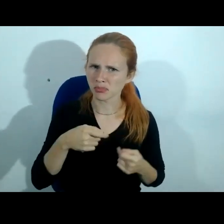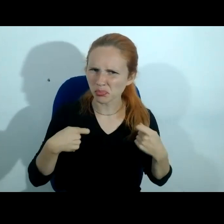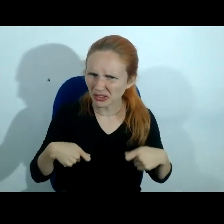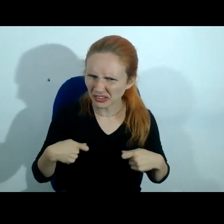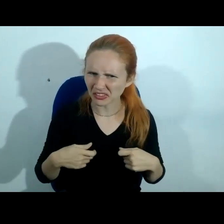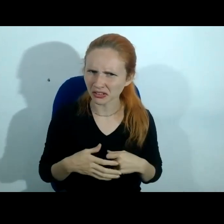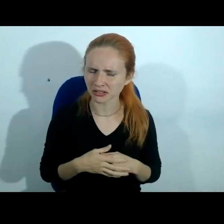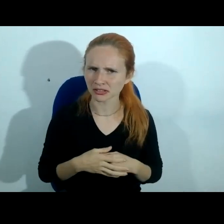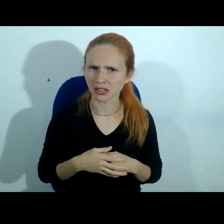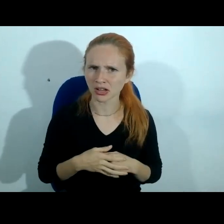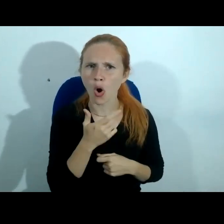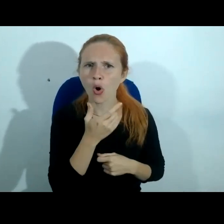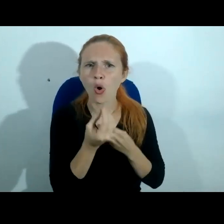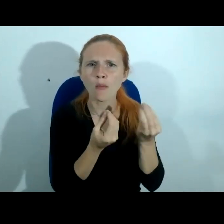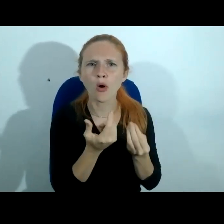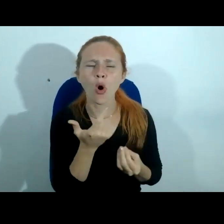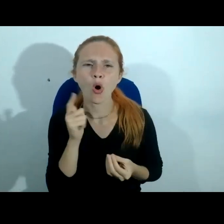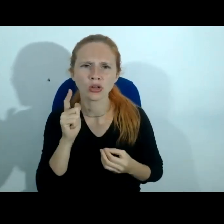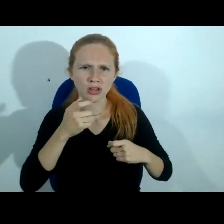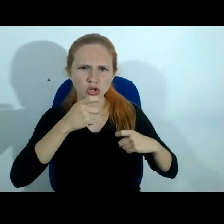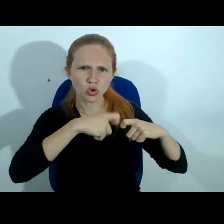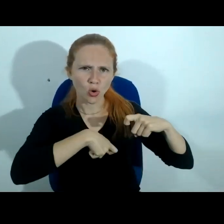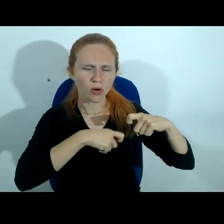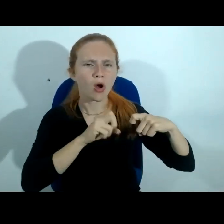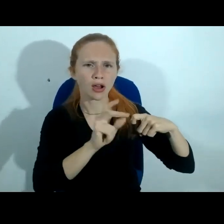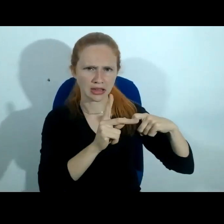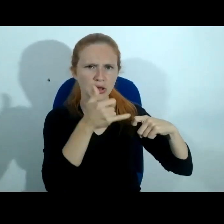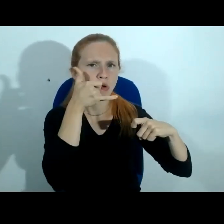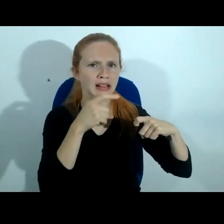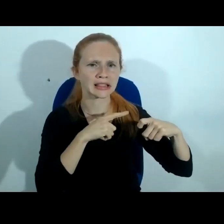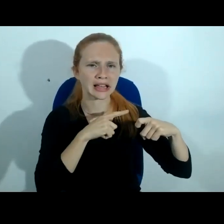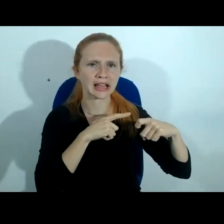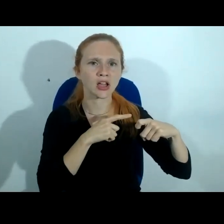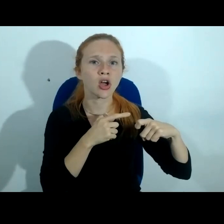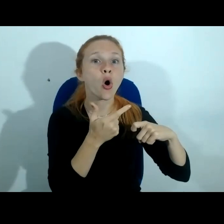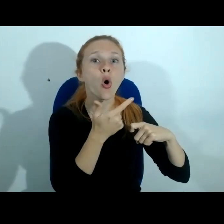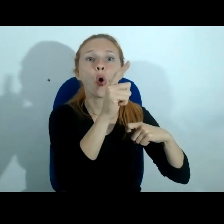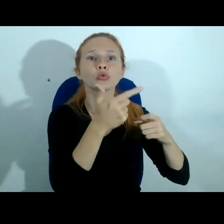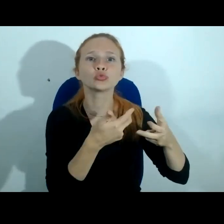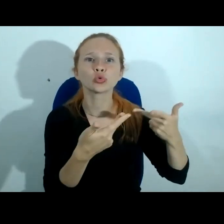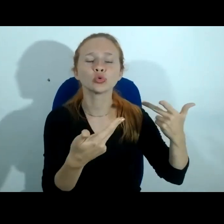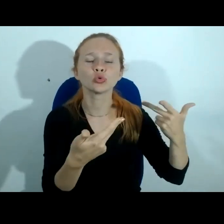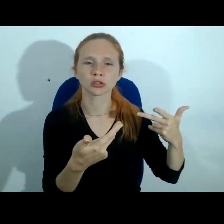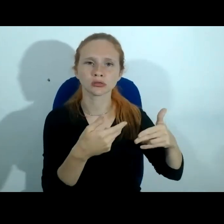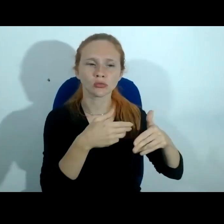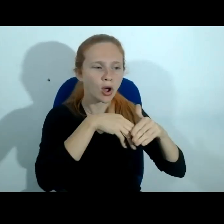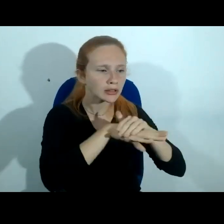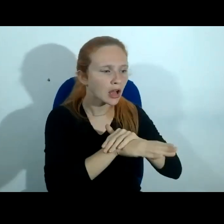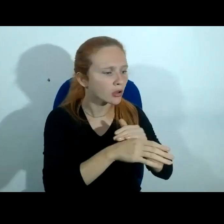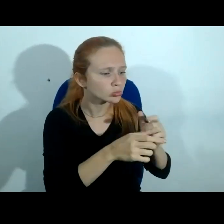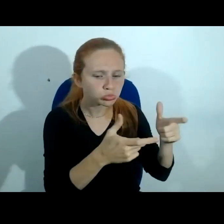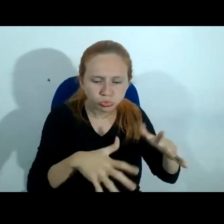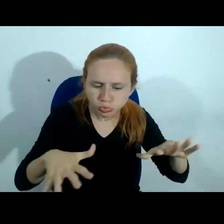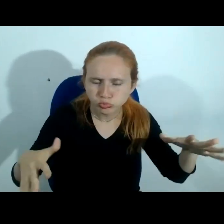existe outro meio de se provar esse crime de estupro nós não temos por exemplo uma câmera do local onde o crime sexual foi praticado não